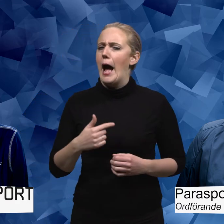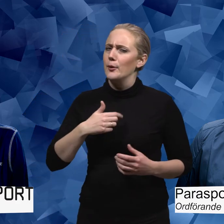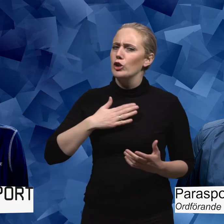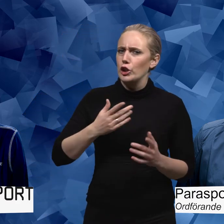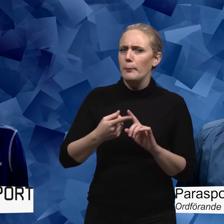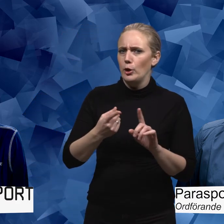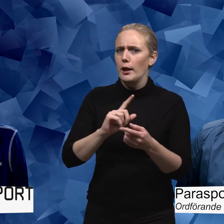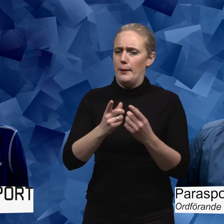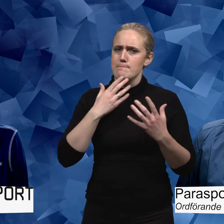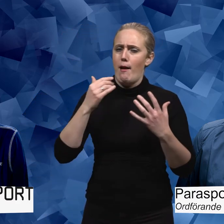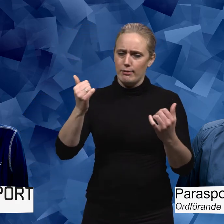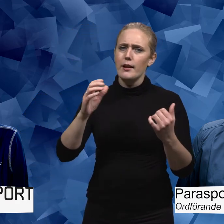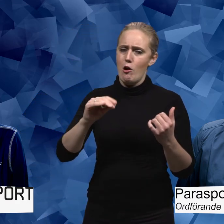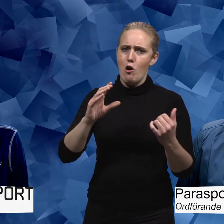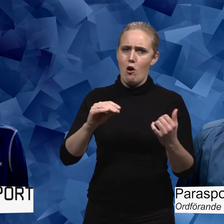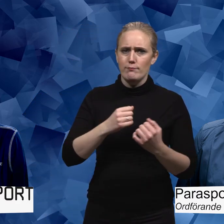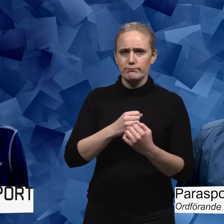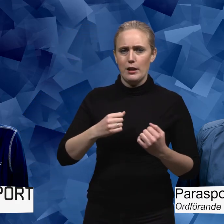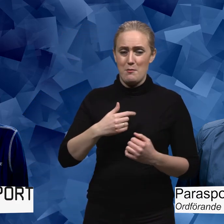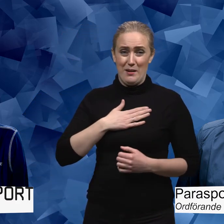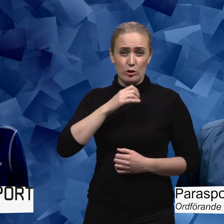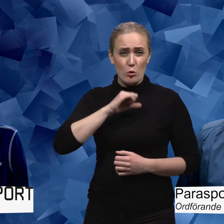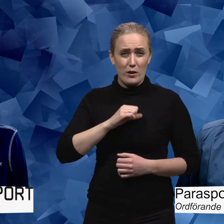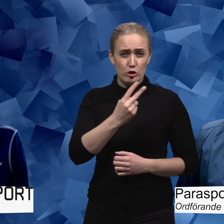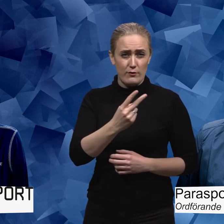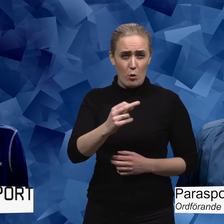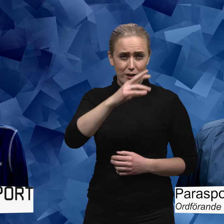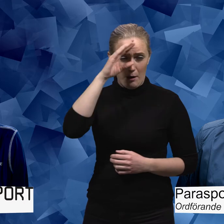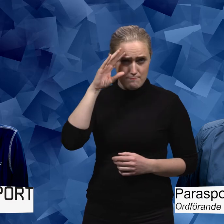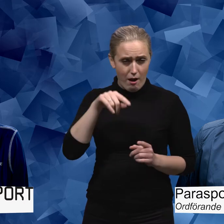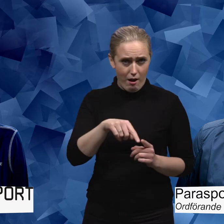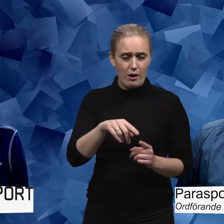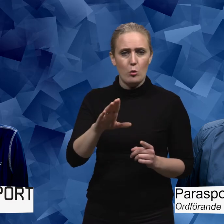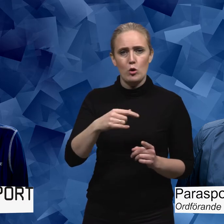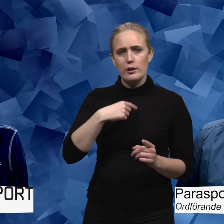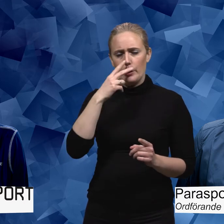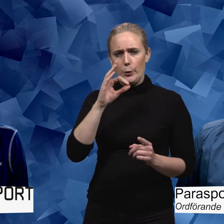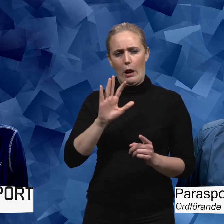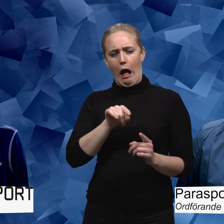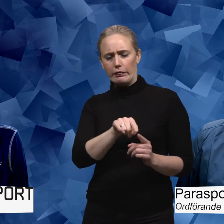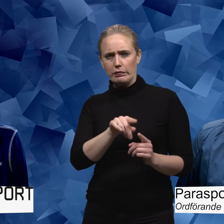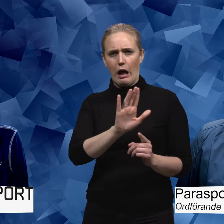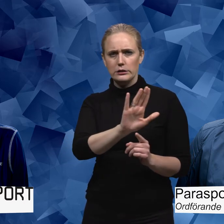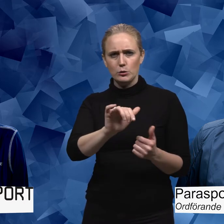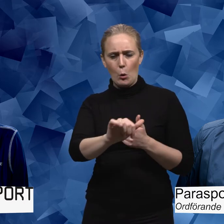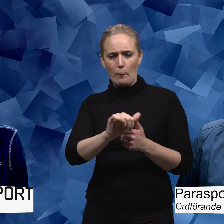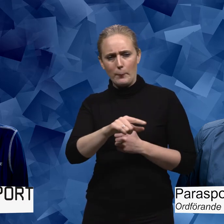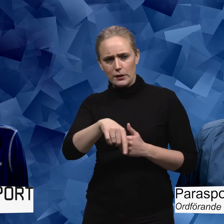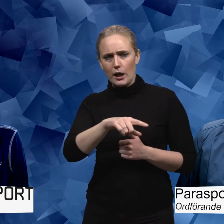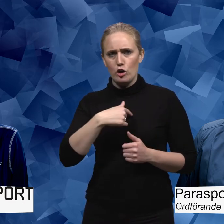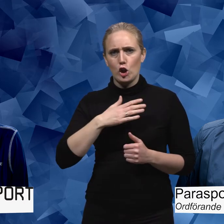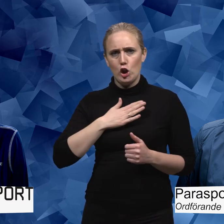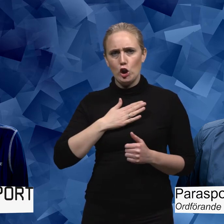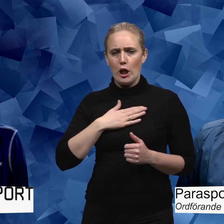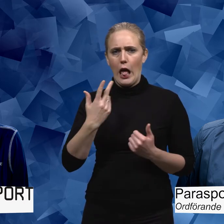Jag tycker nog att det börjar lätta. Jag har ju en son som är 22. Och när jag tittar på honom och hans kompisar så